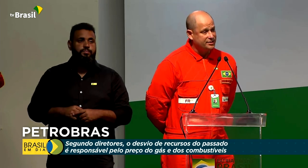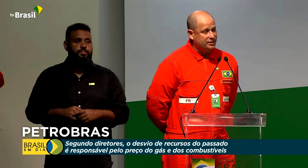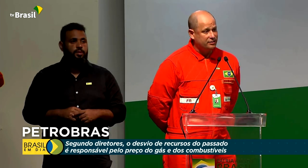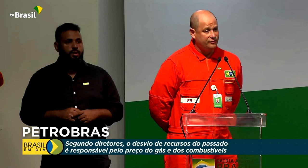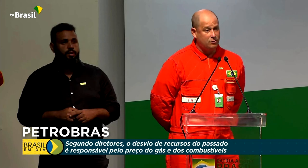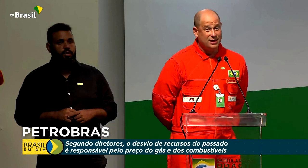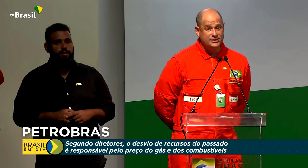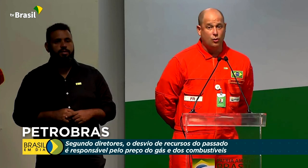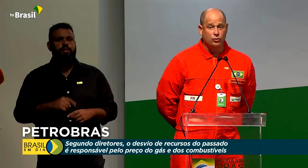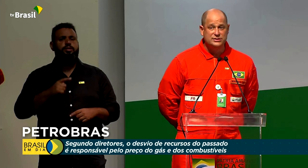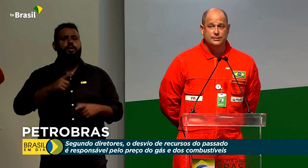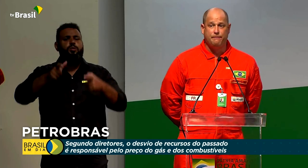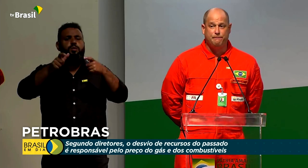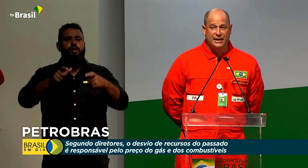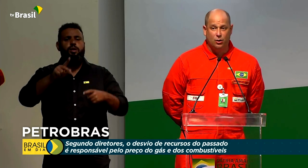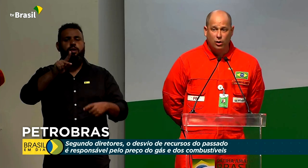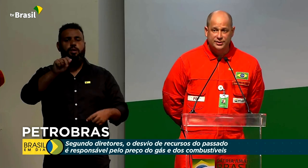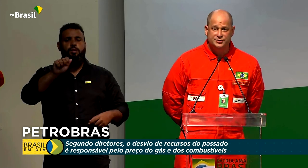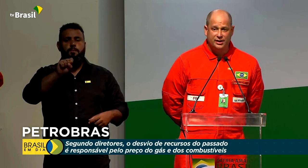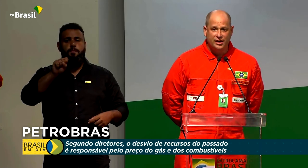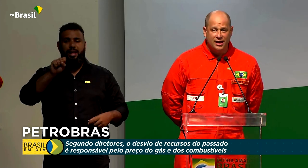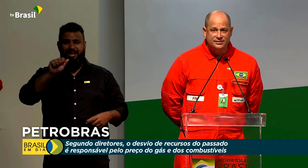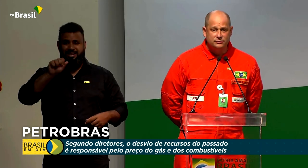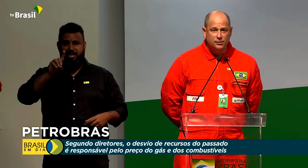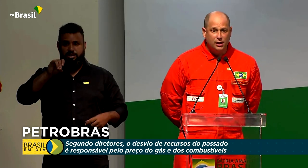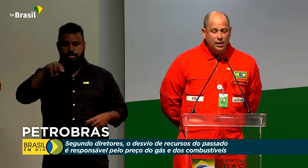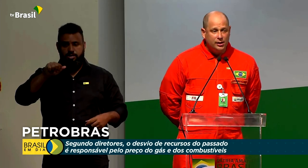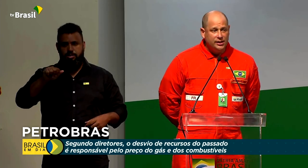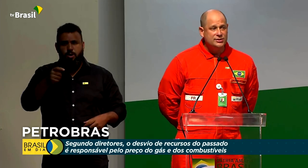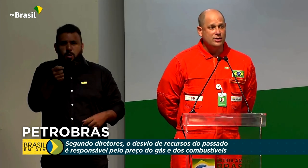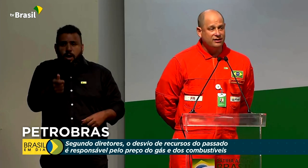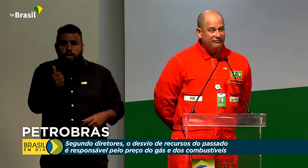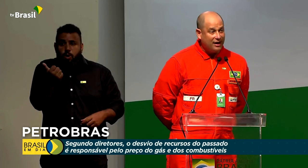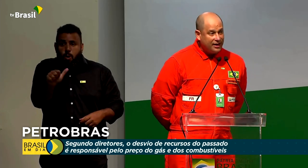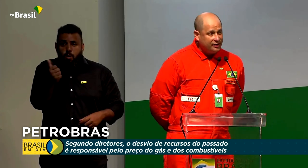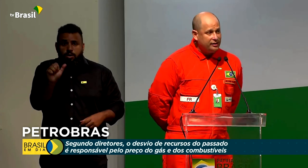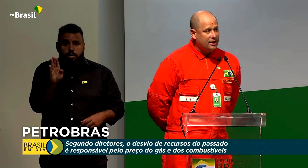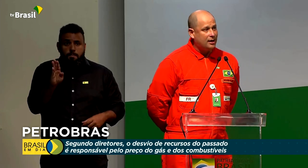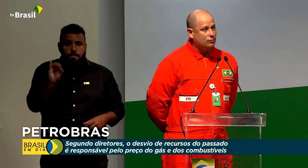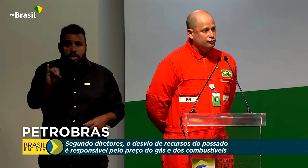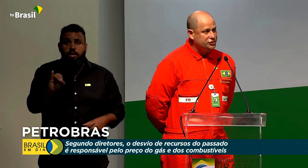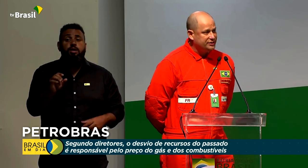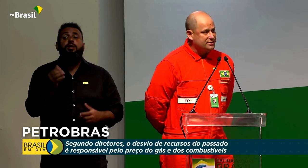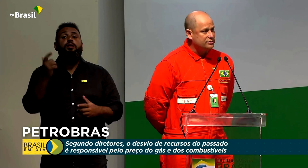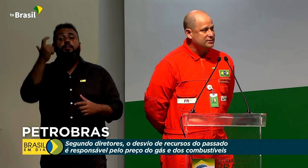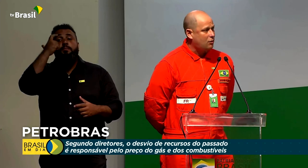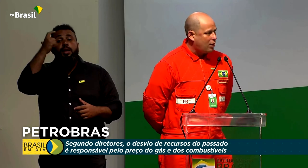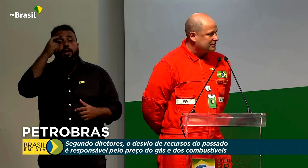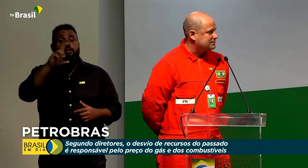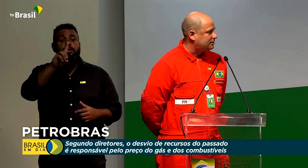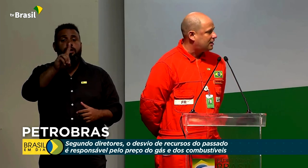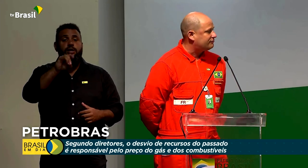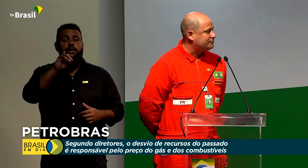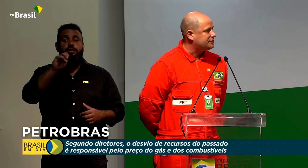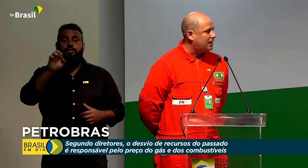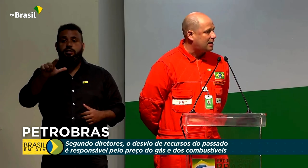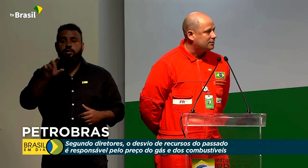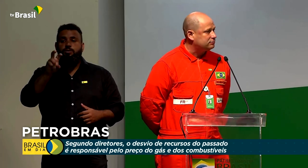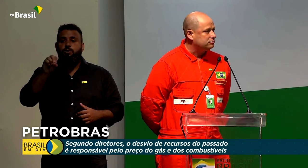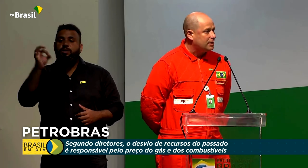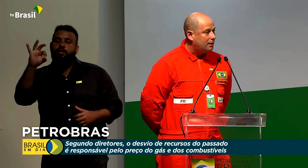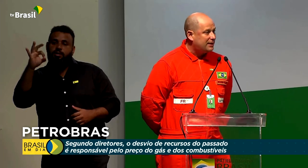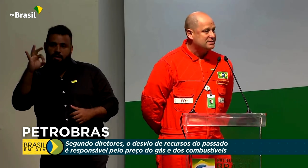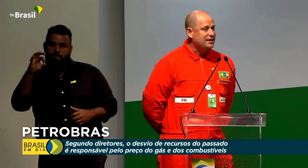Passadena, que foi quase 11 bilhões de reais, isso equivaleria a um diesel 50 centavos mais